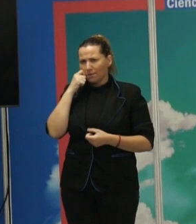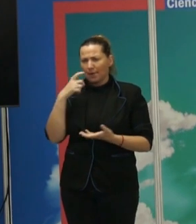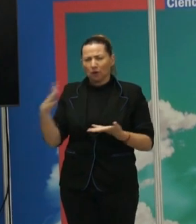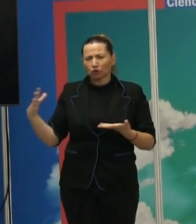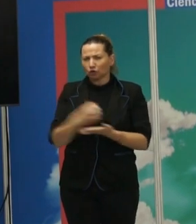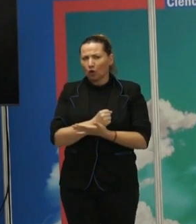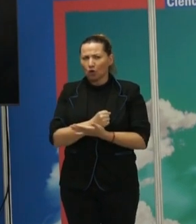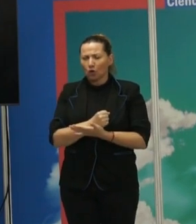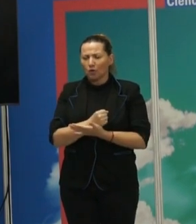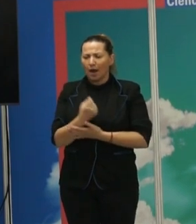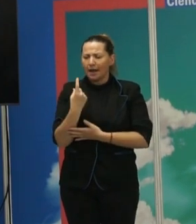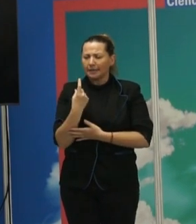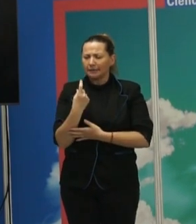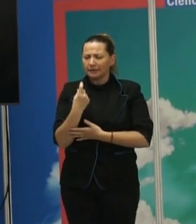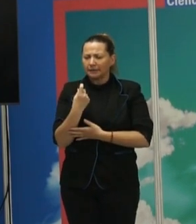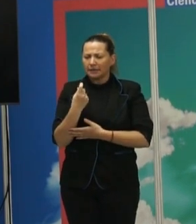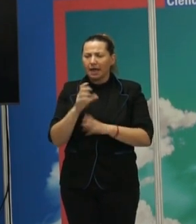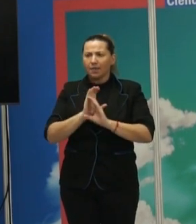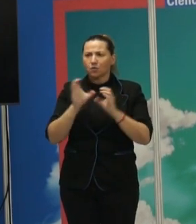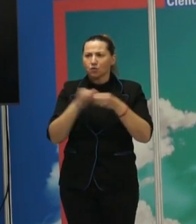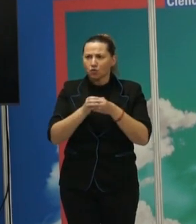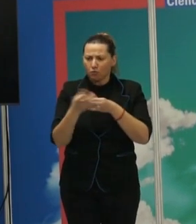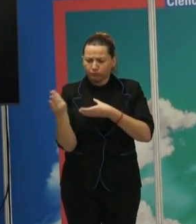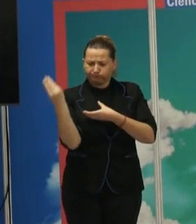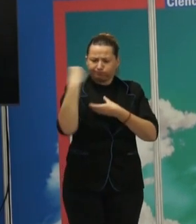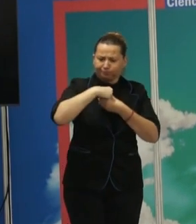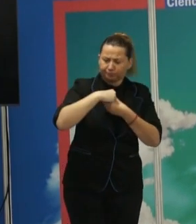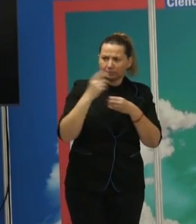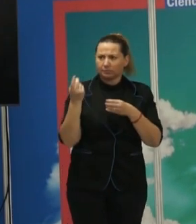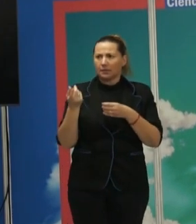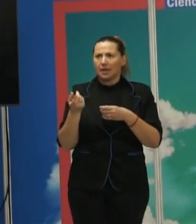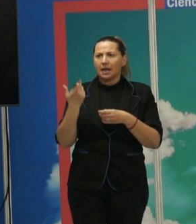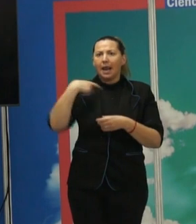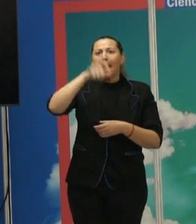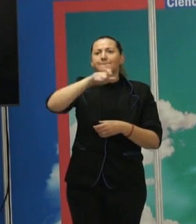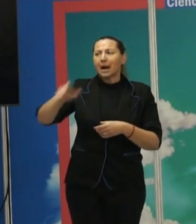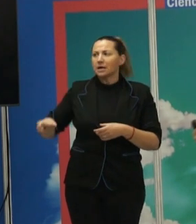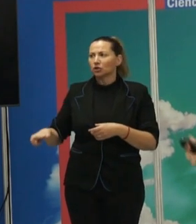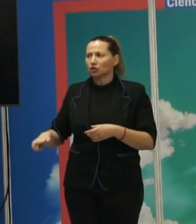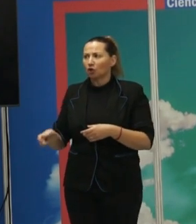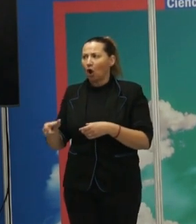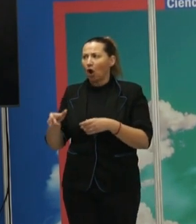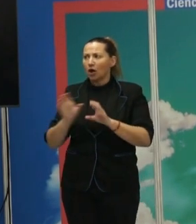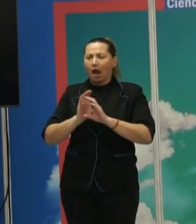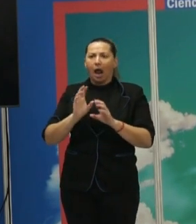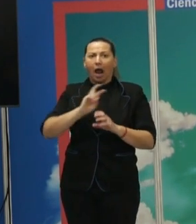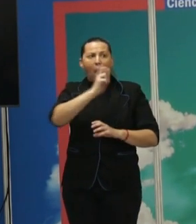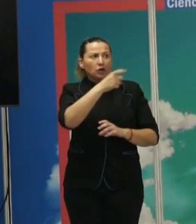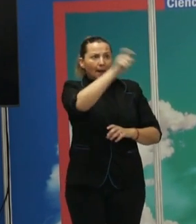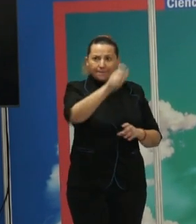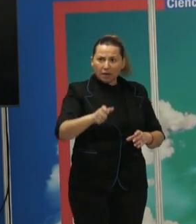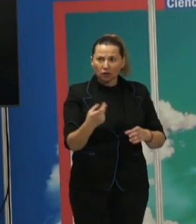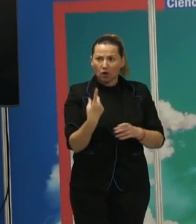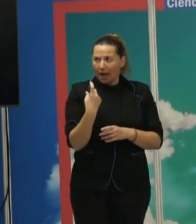todos que hay una necesidad de ser un grupo, de formar parte de un grupo. El ser humano necesita a otros seres humanos